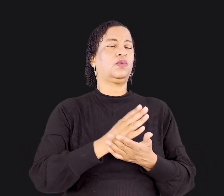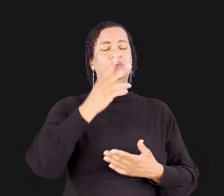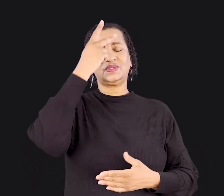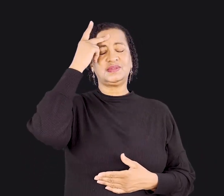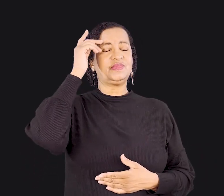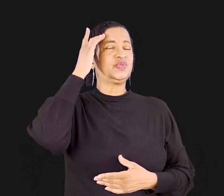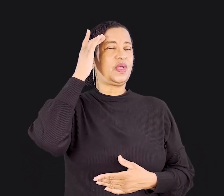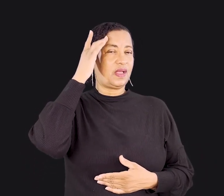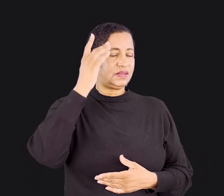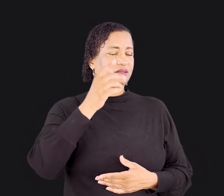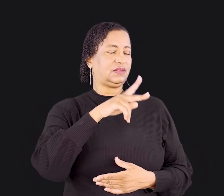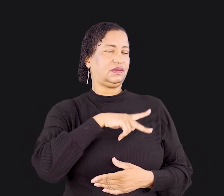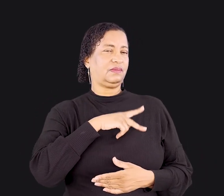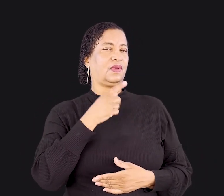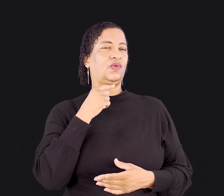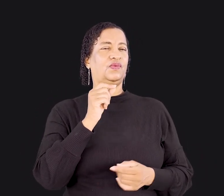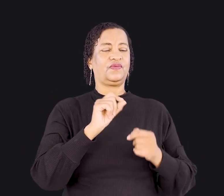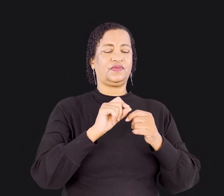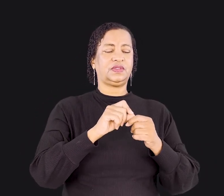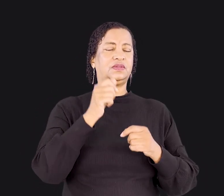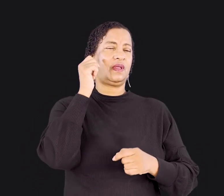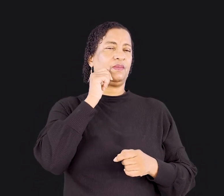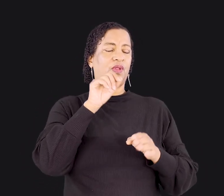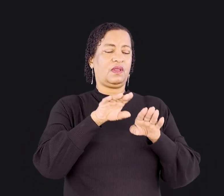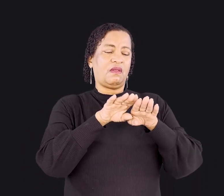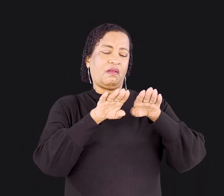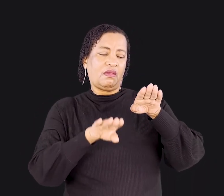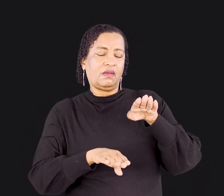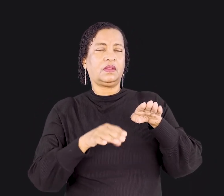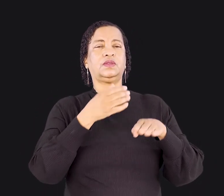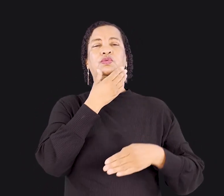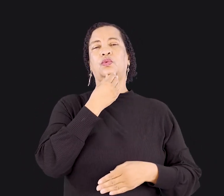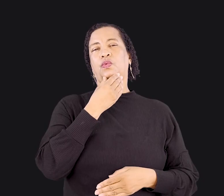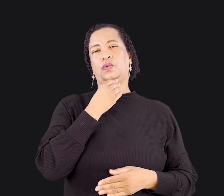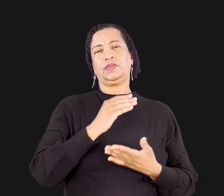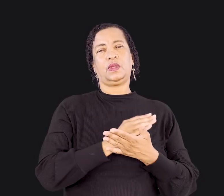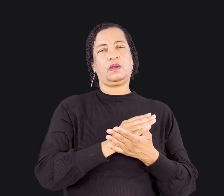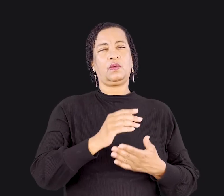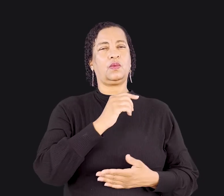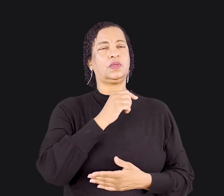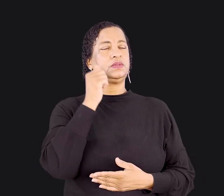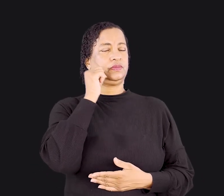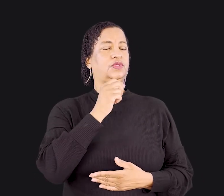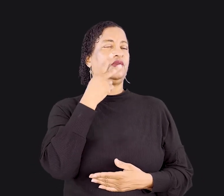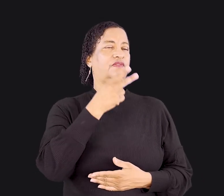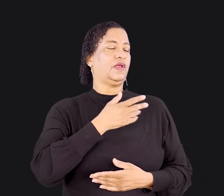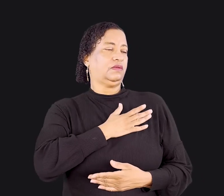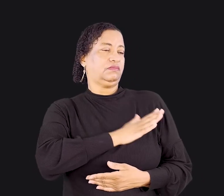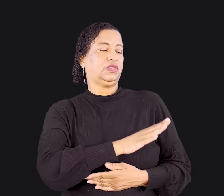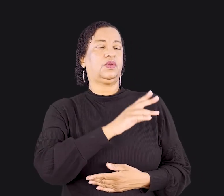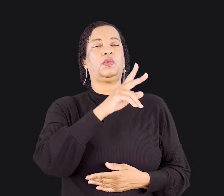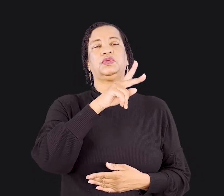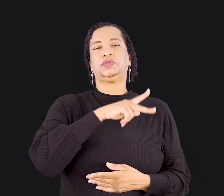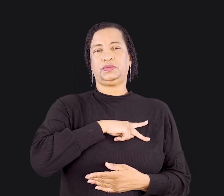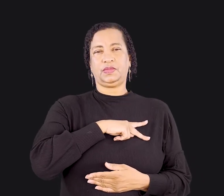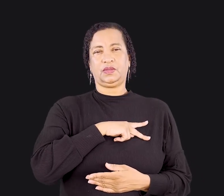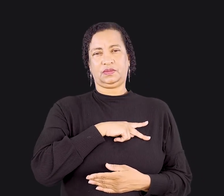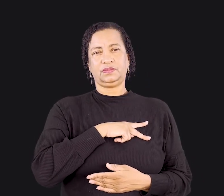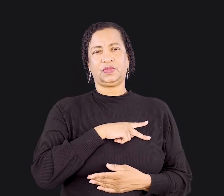nível inferior ao do homem. Algumas mulheres até dizem que não gostam de Paulo. Conheci mulheres que sequer queriam estudar